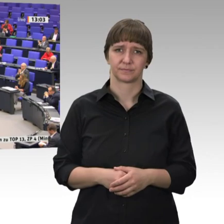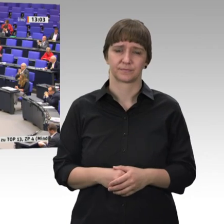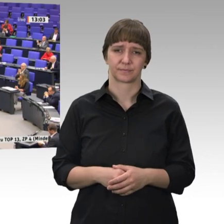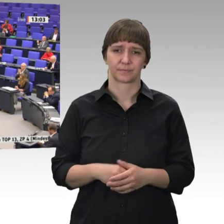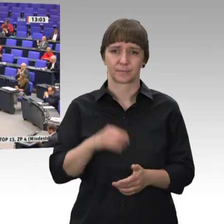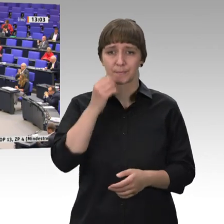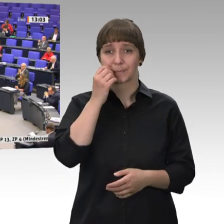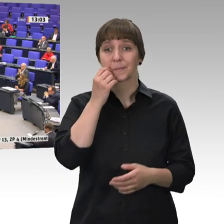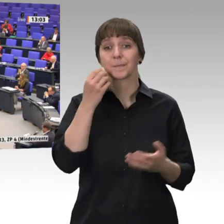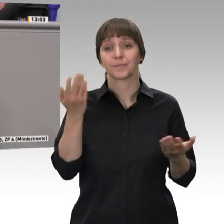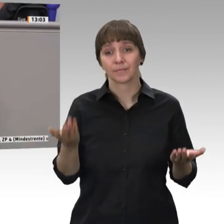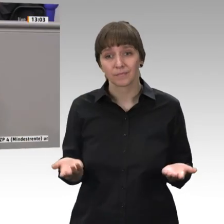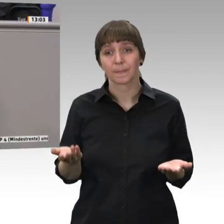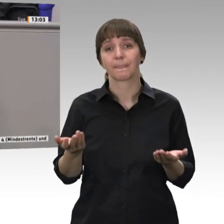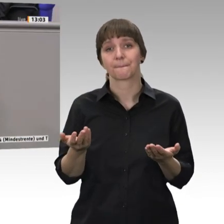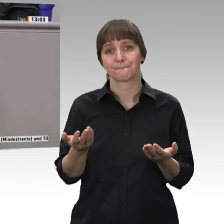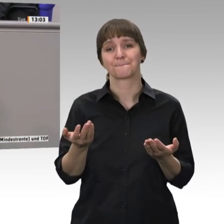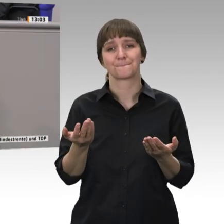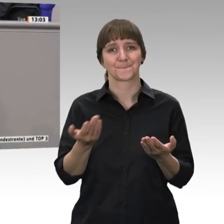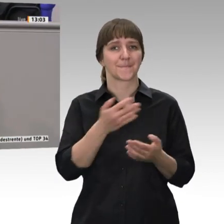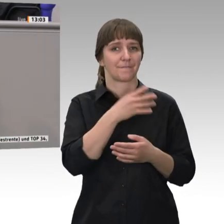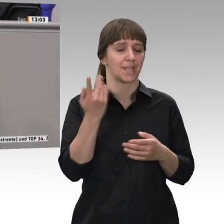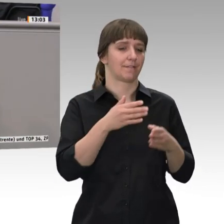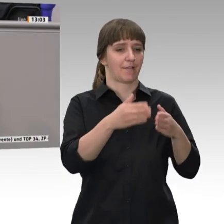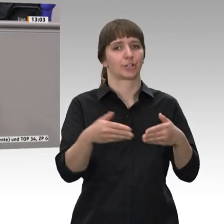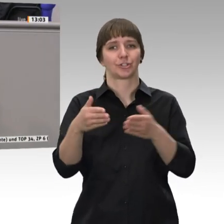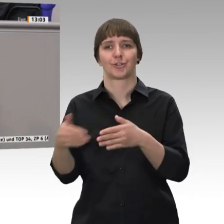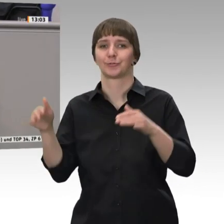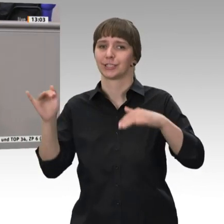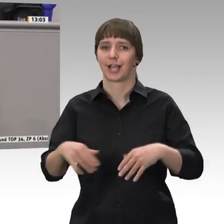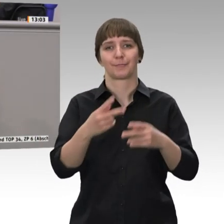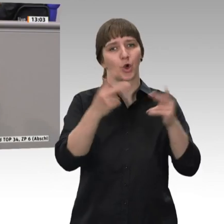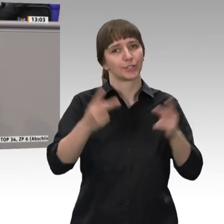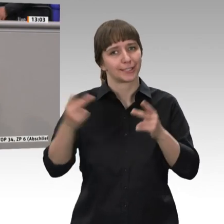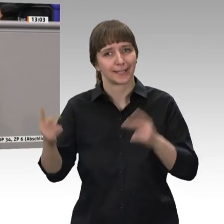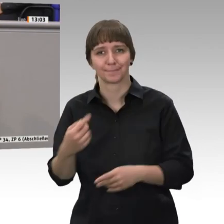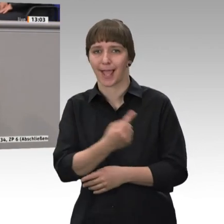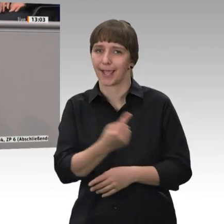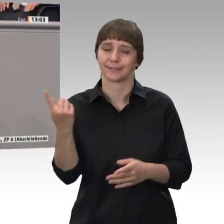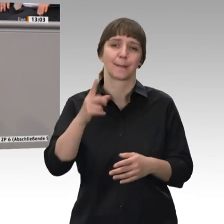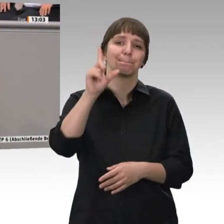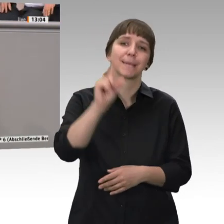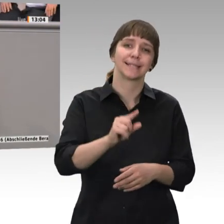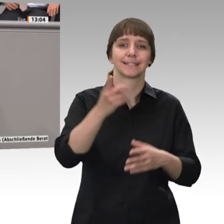Mittlerweile haben fast alle Fraktionen ihr eigenes Konzept einer Mindestbasisgarantie, Respekt oder Grundrente vorgelegt.